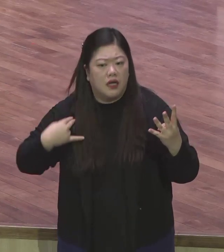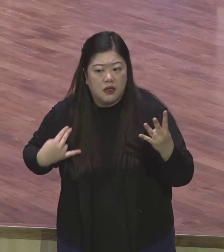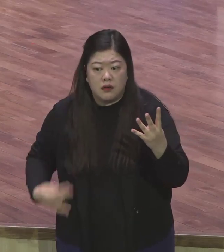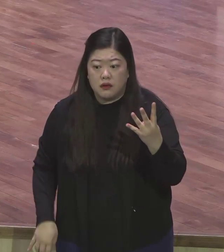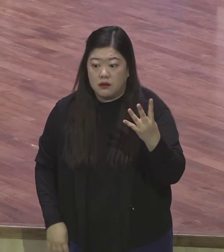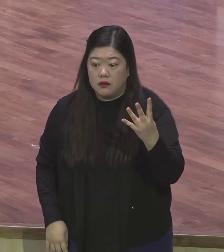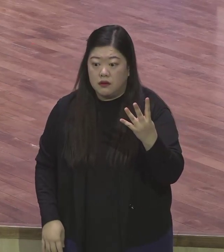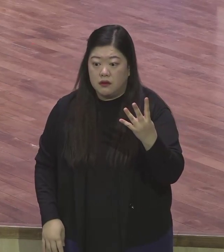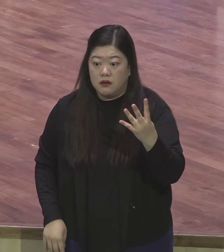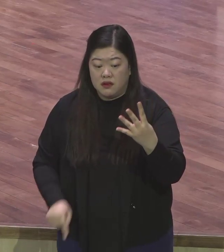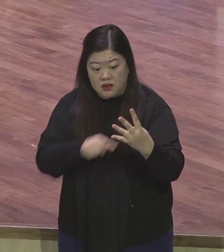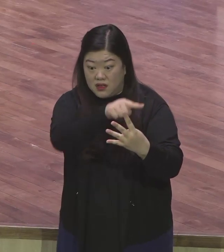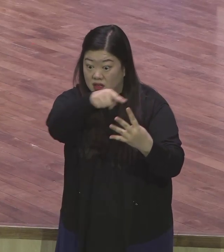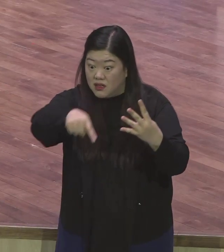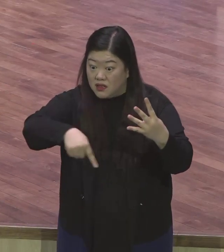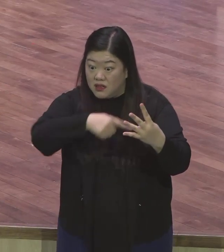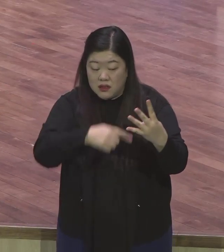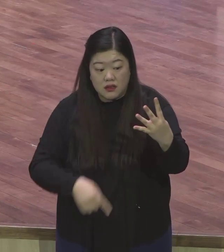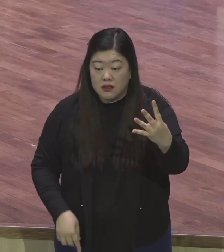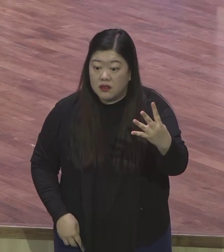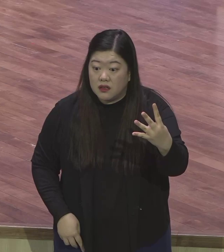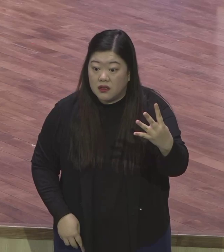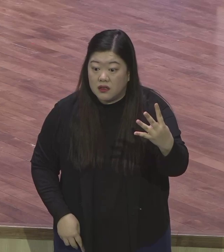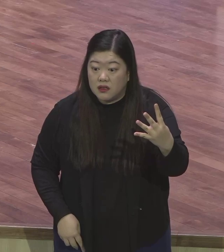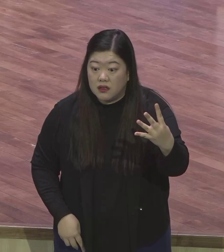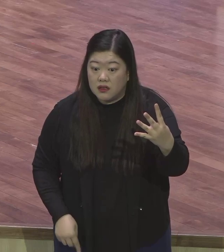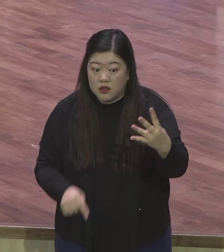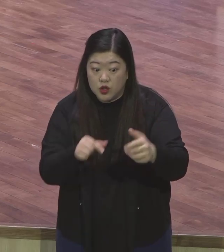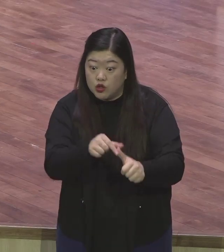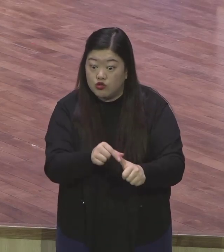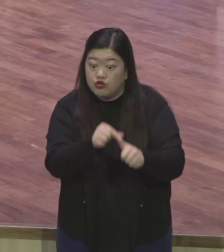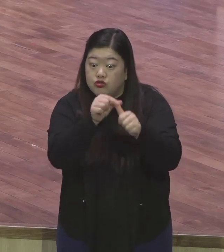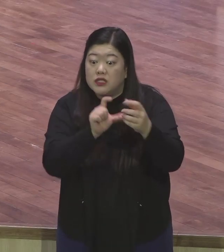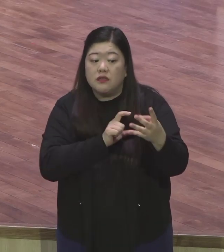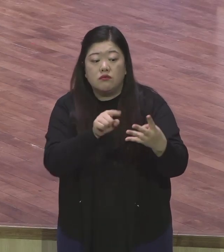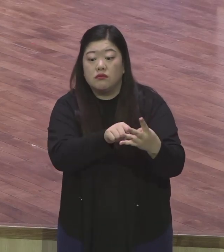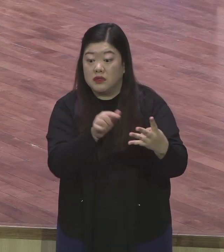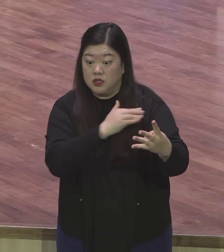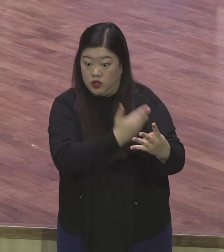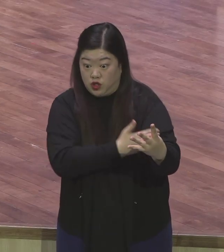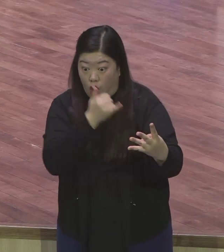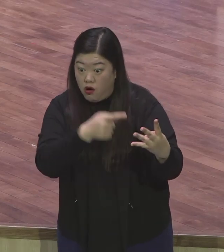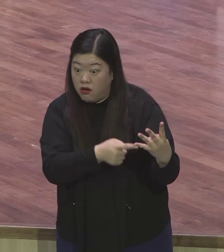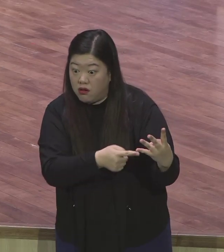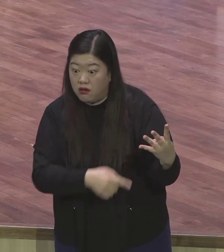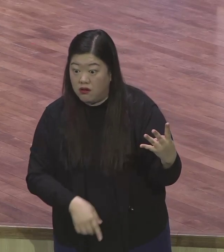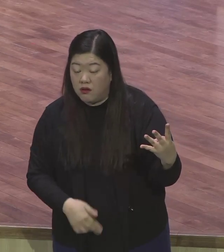하나님의 말씀 성경에는 구원은 한 번밖에 없어요. 무슨 구원이